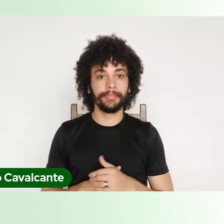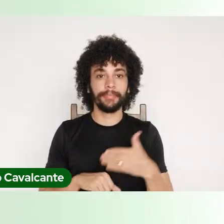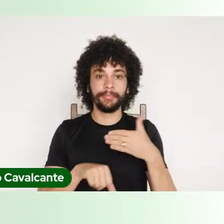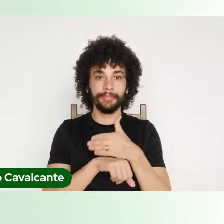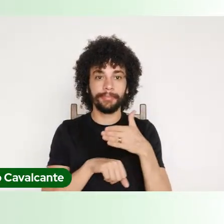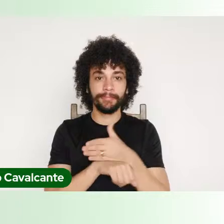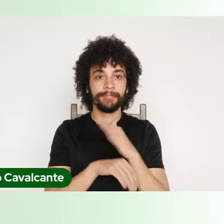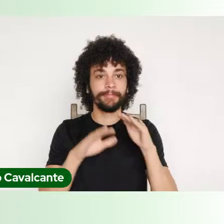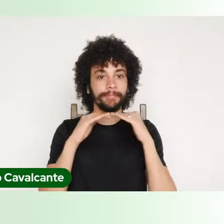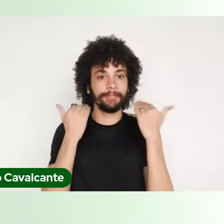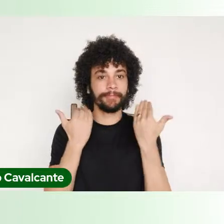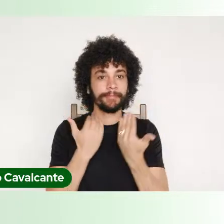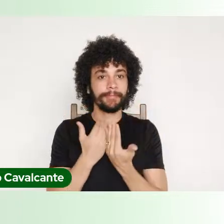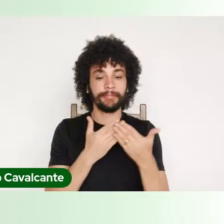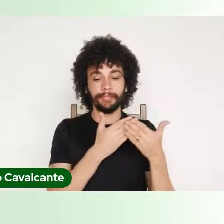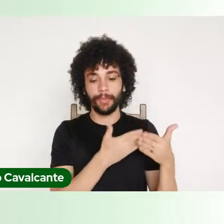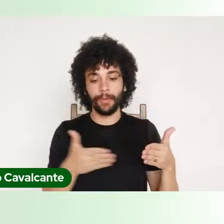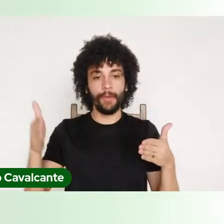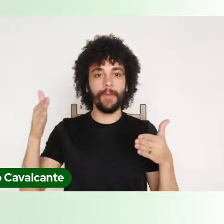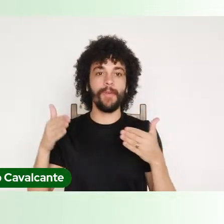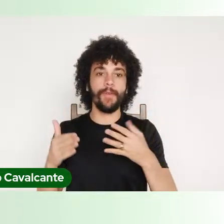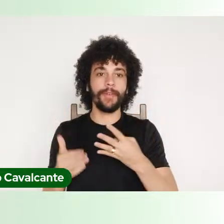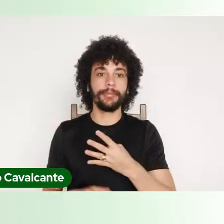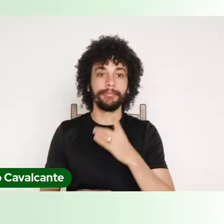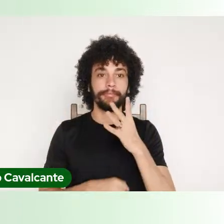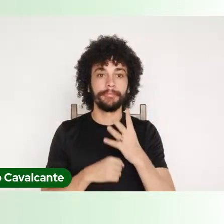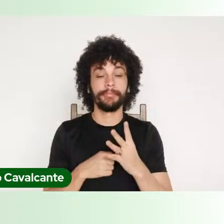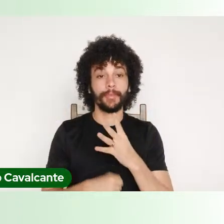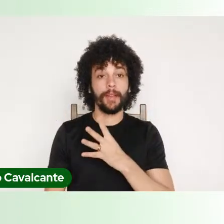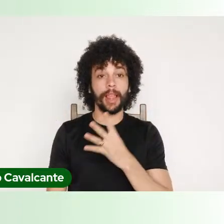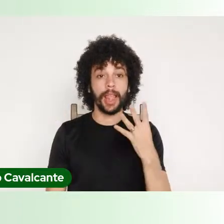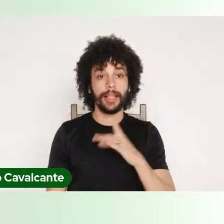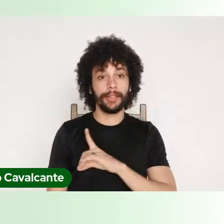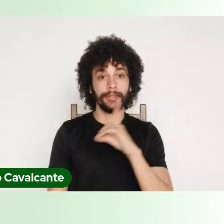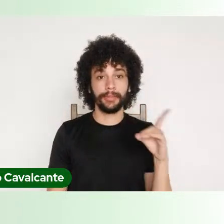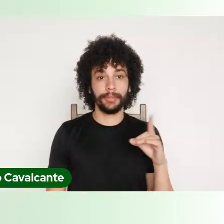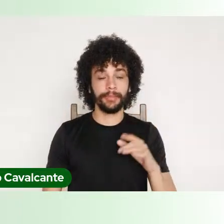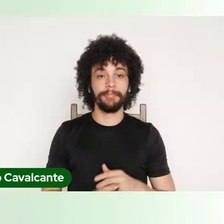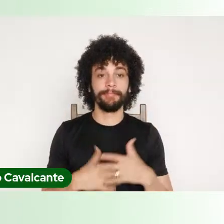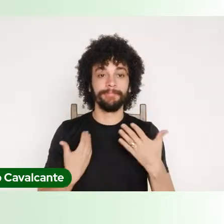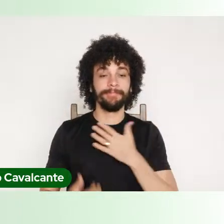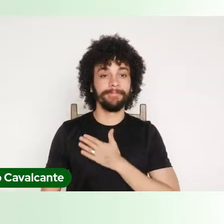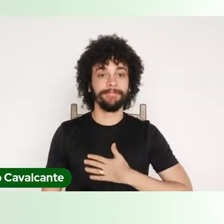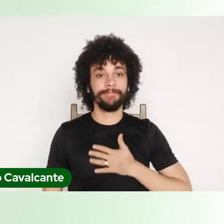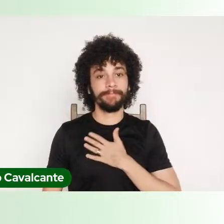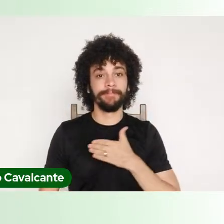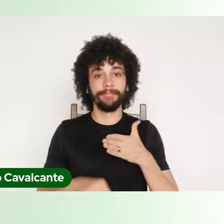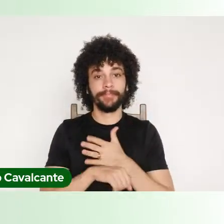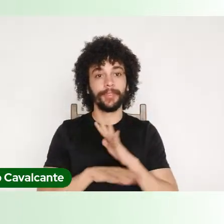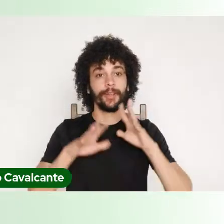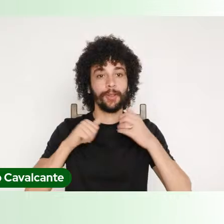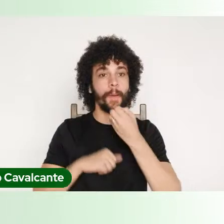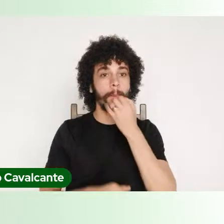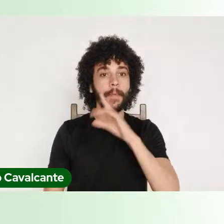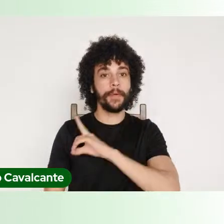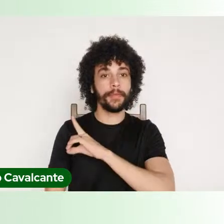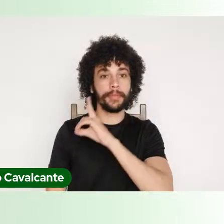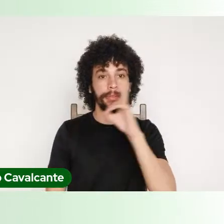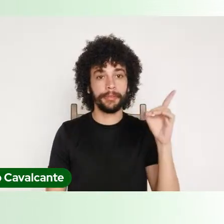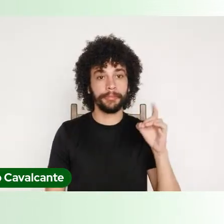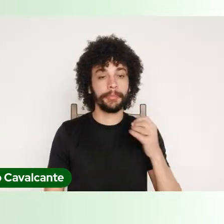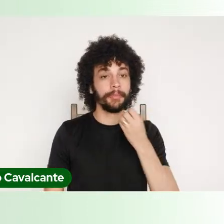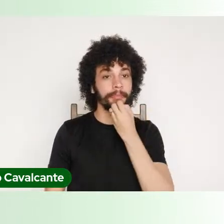durante os 4 dias. Estamos lisojados com a presença de todos, tenham todos um bom dia, bom evento.